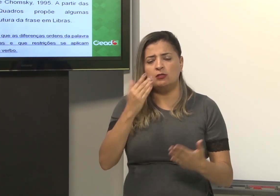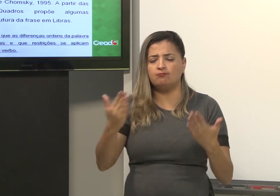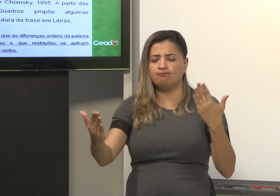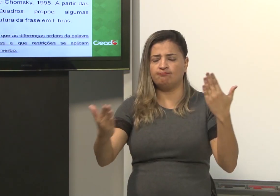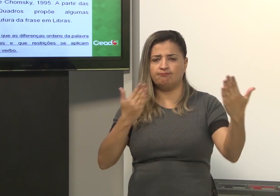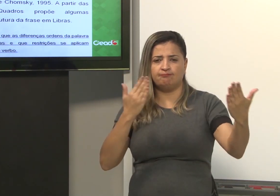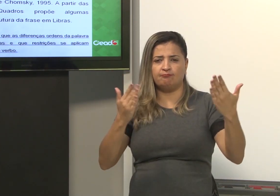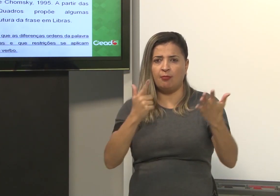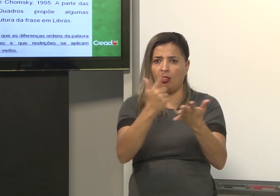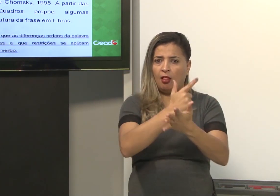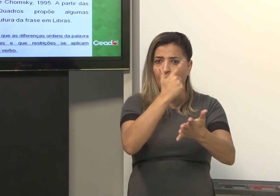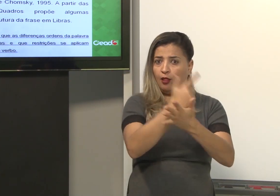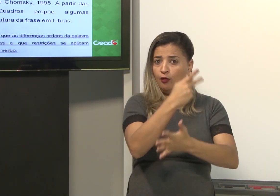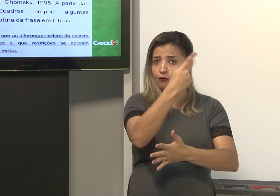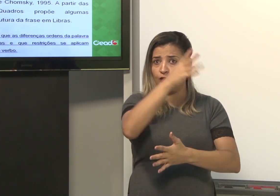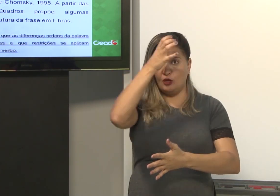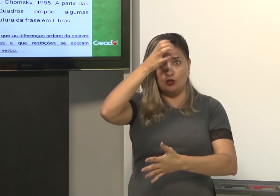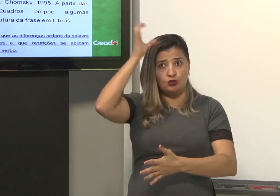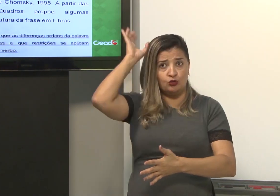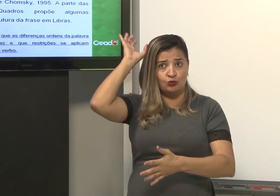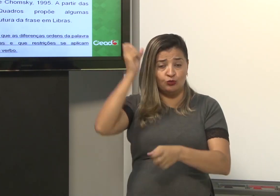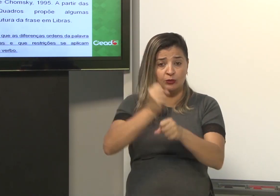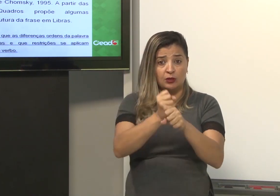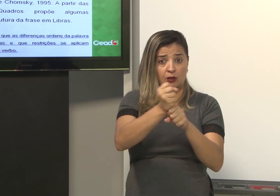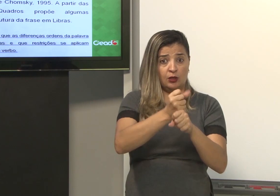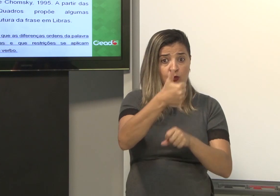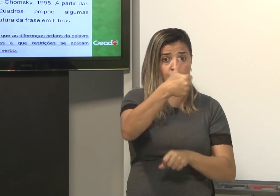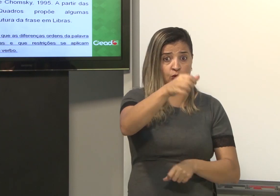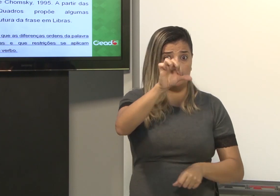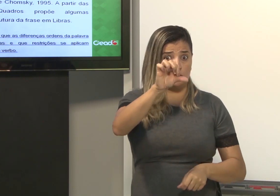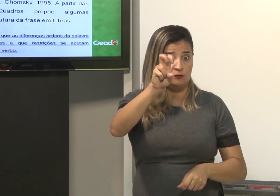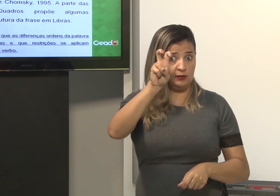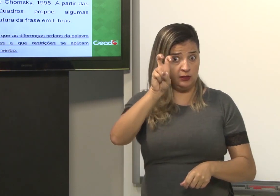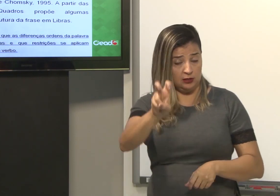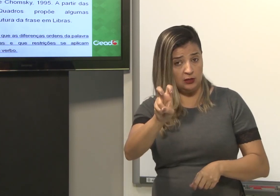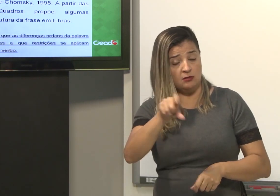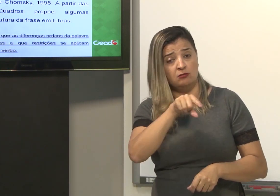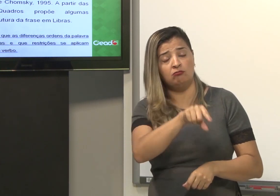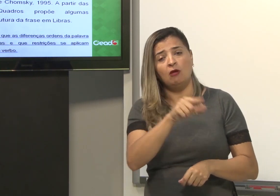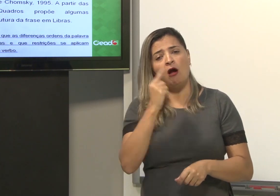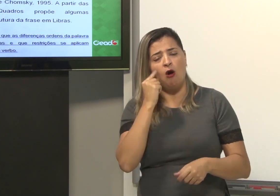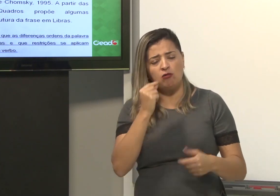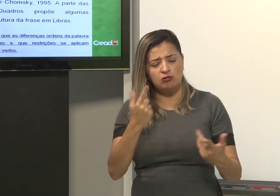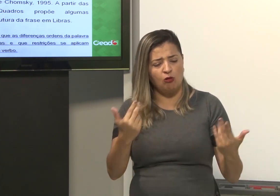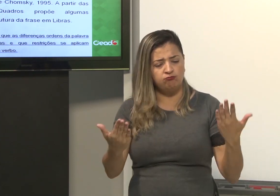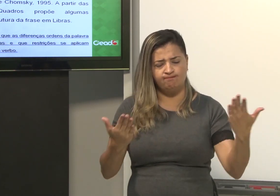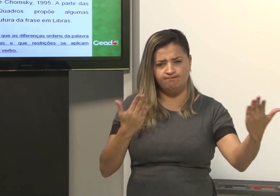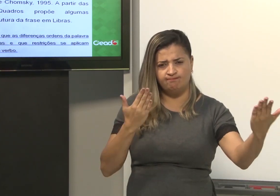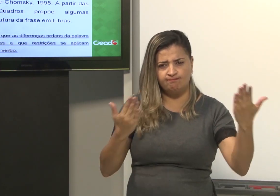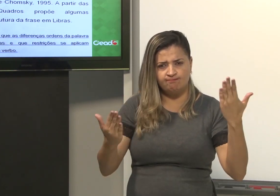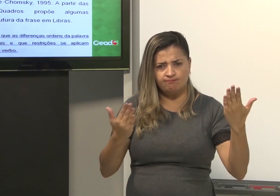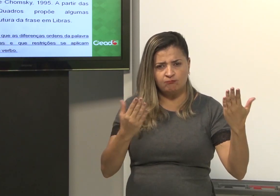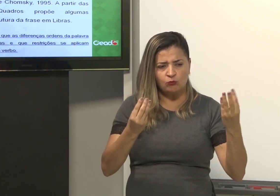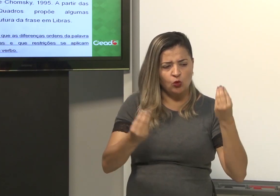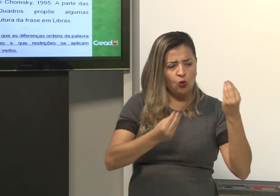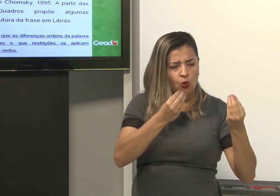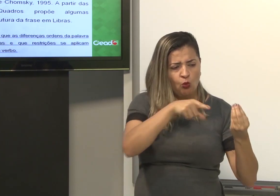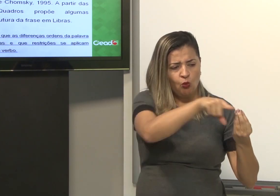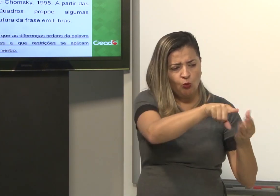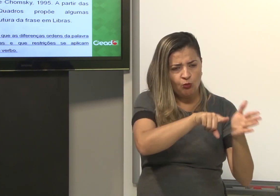observou ali o livro de Chomsky, em 1995. Observou a pesquisa de Chomsky